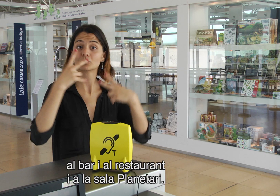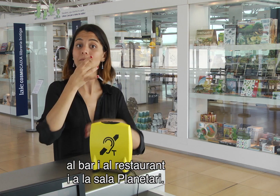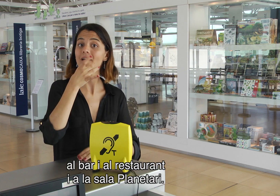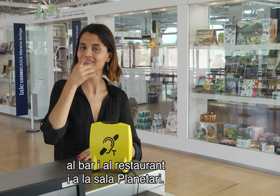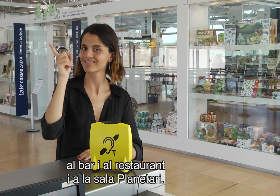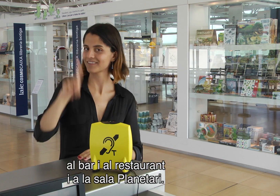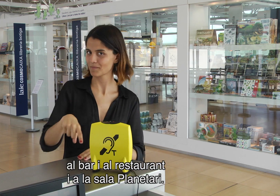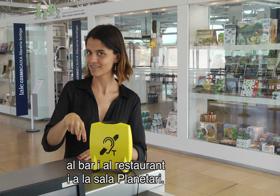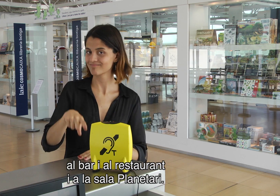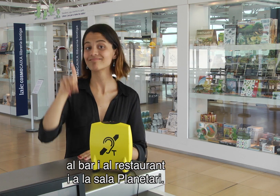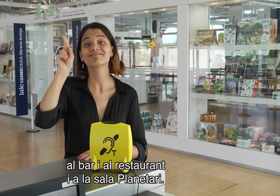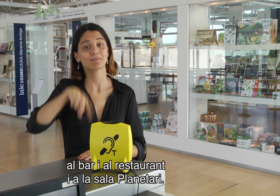i a la Sala Planetari.